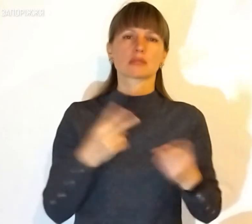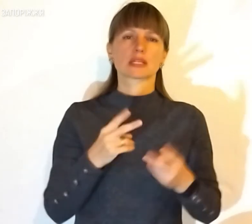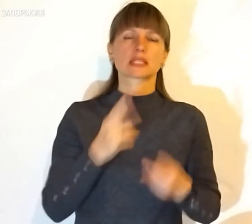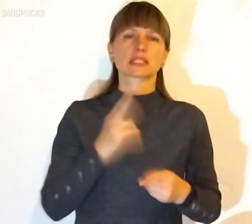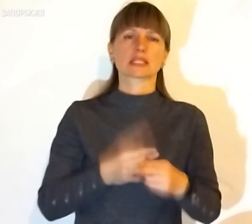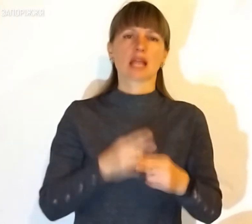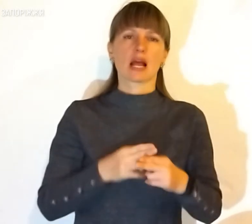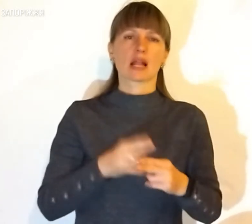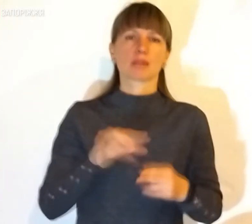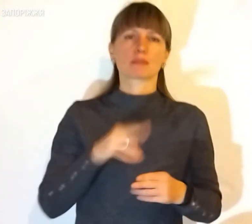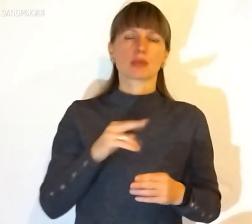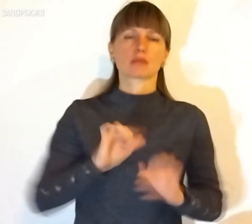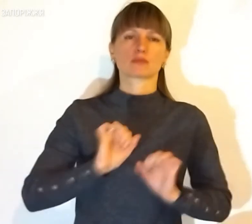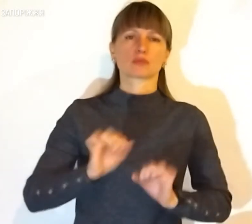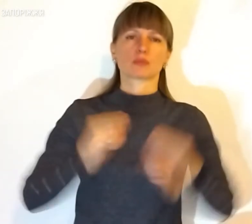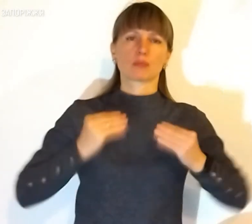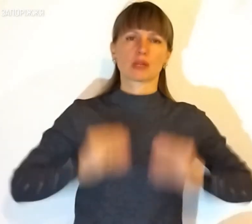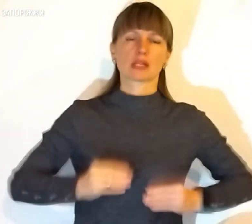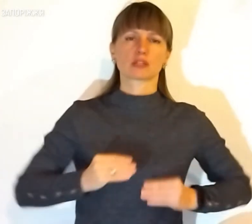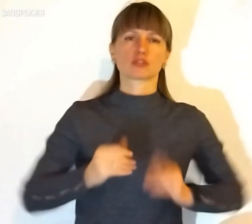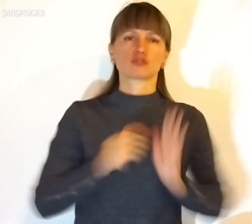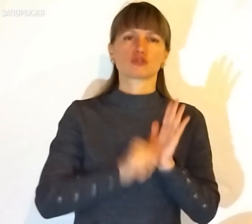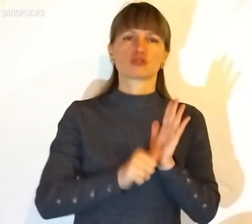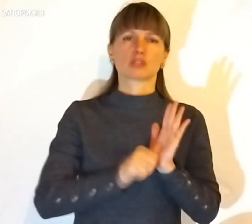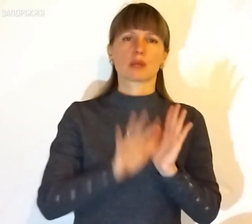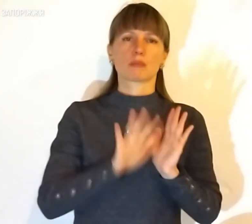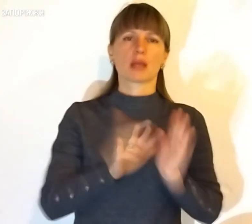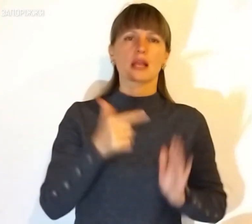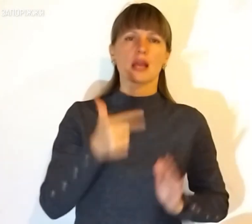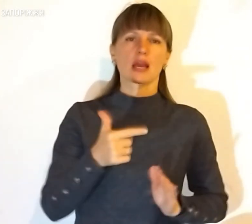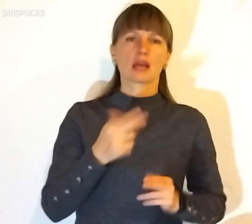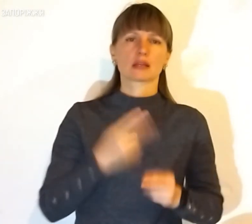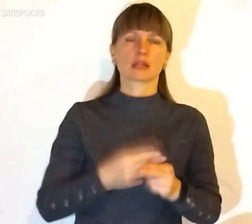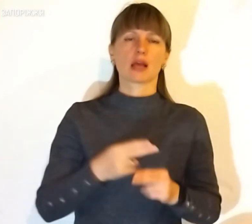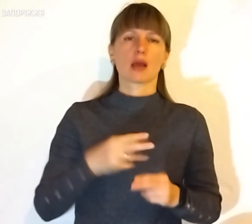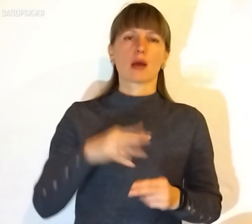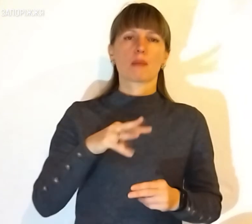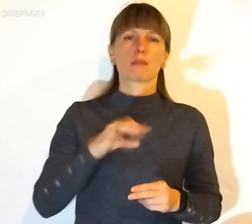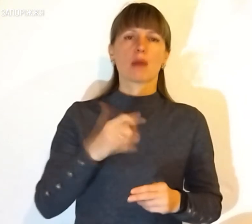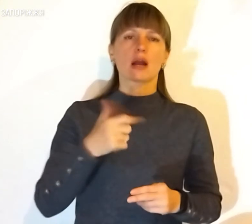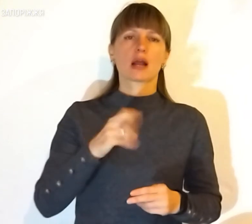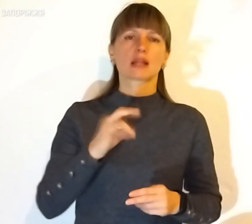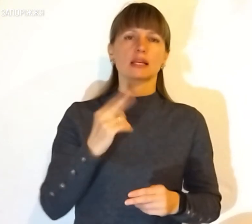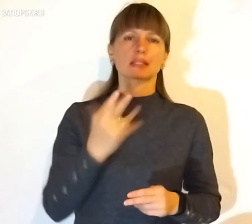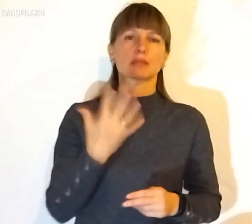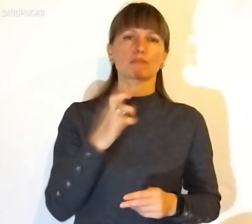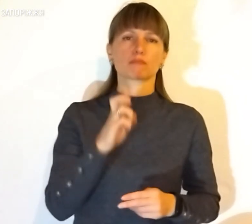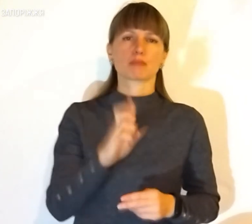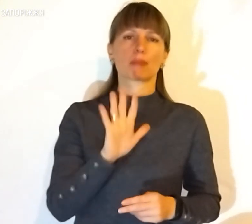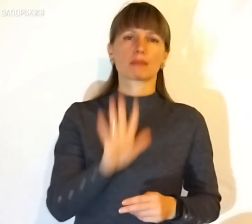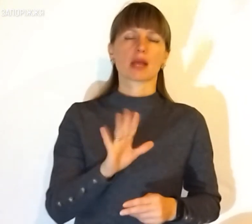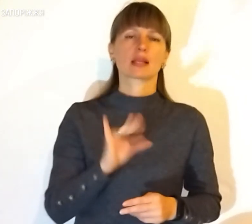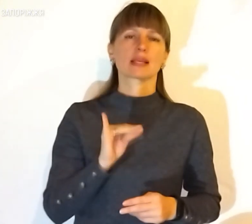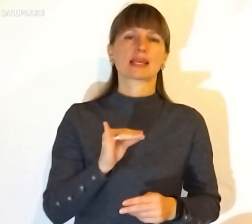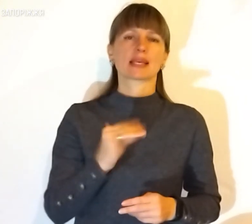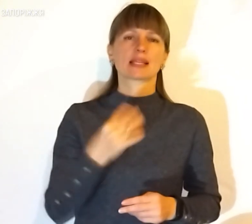під бронеплити. Сталь 65Г, 30 марганець, Б5 і 30 КГСА.